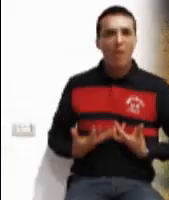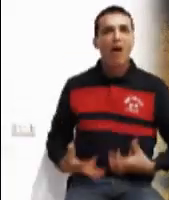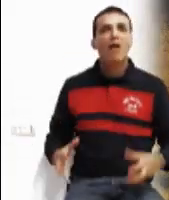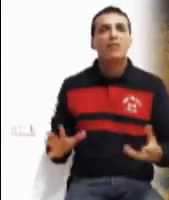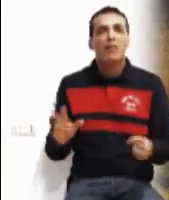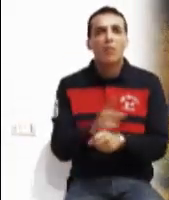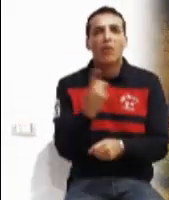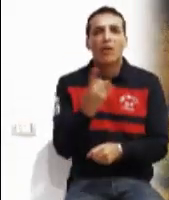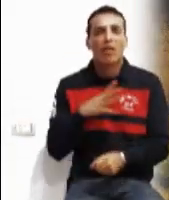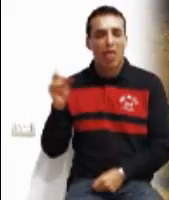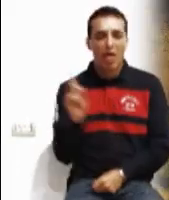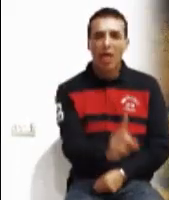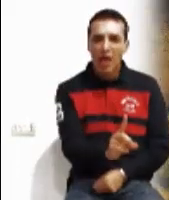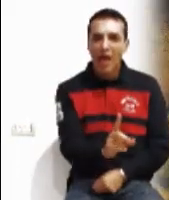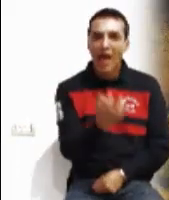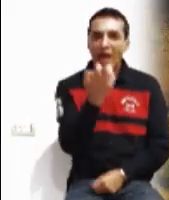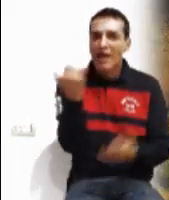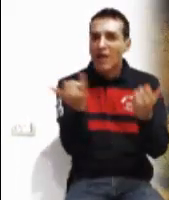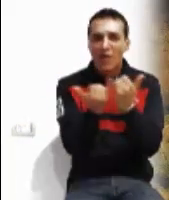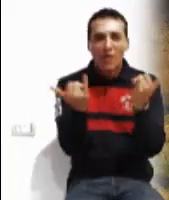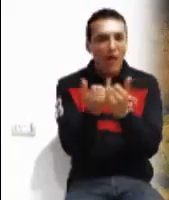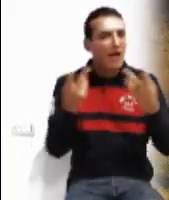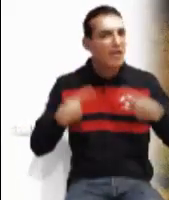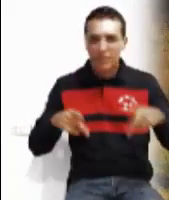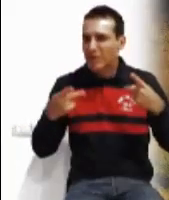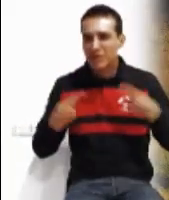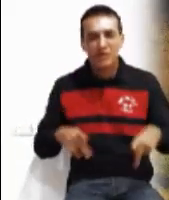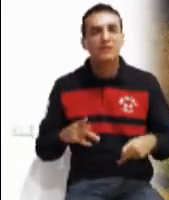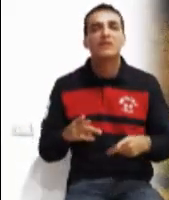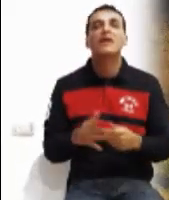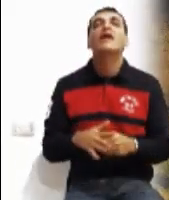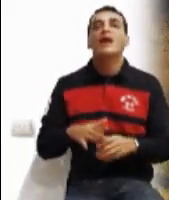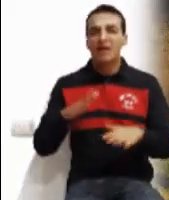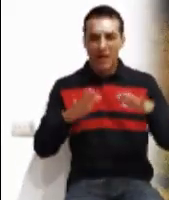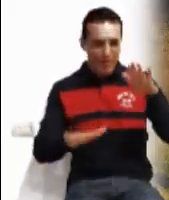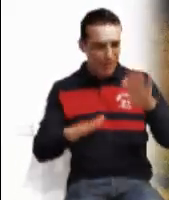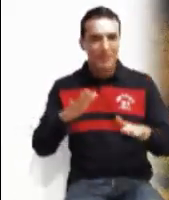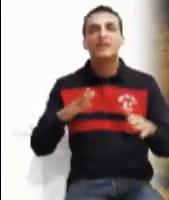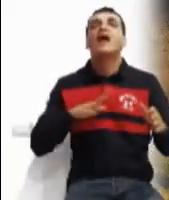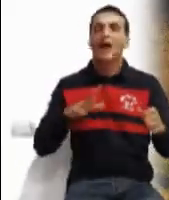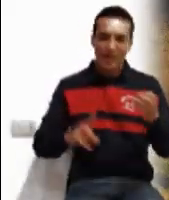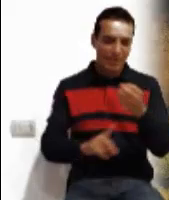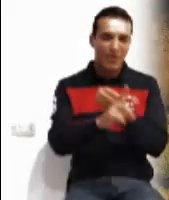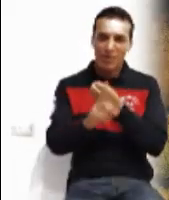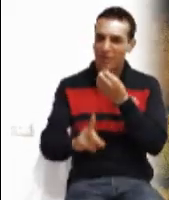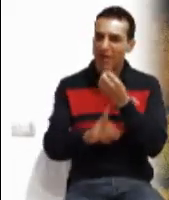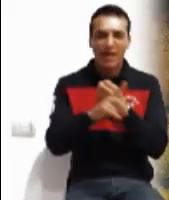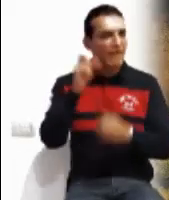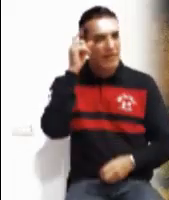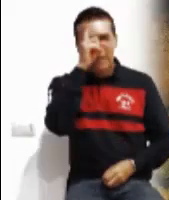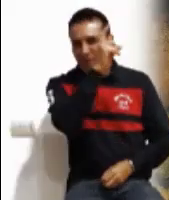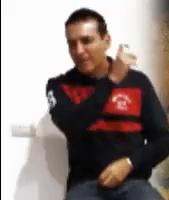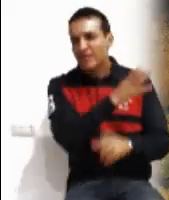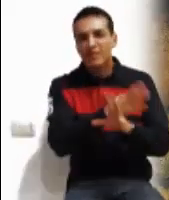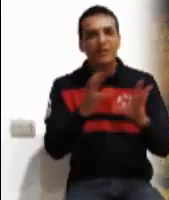Esta es la realidad del discípulo Con frecuencia se encuentra navegando contracorriente Porque